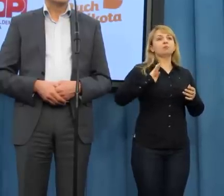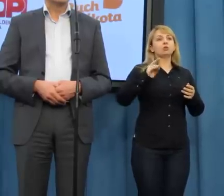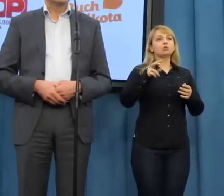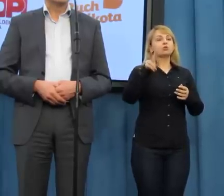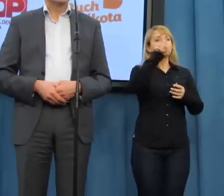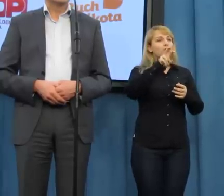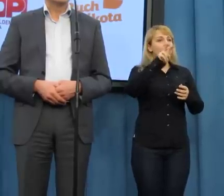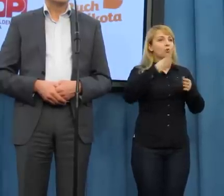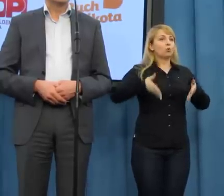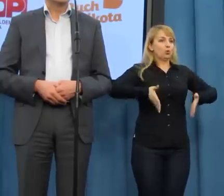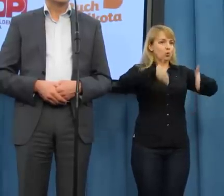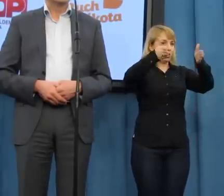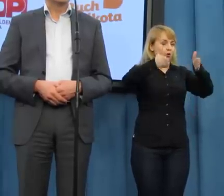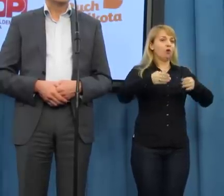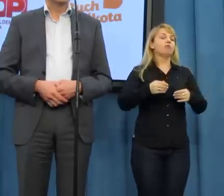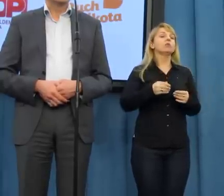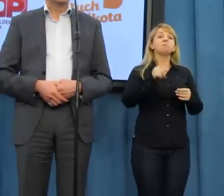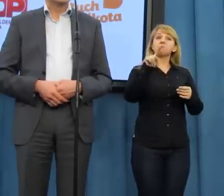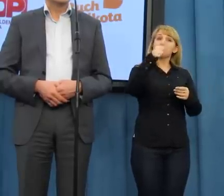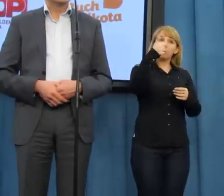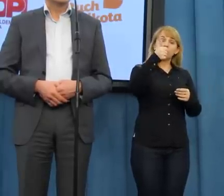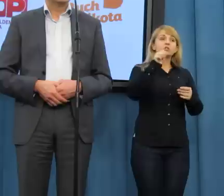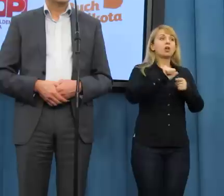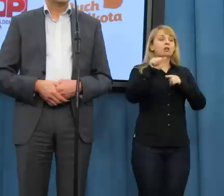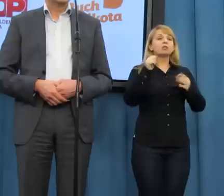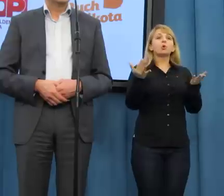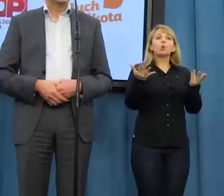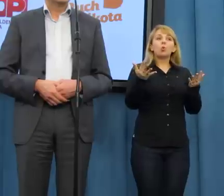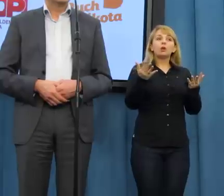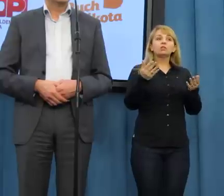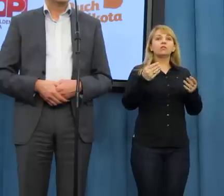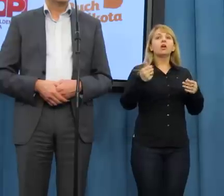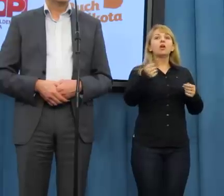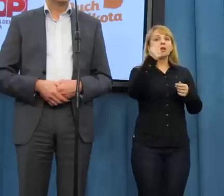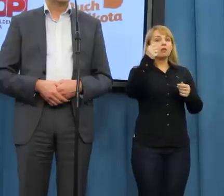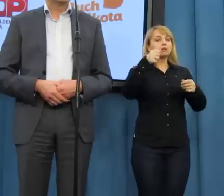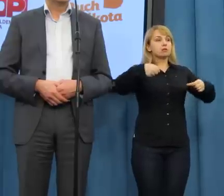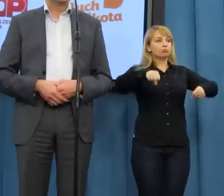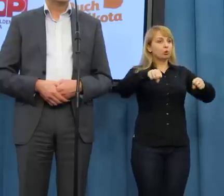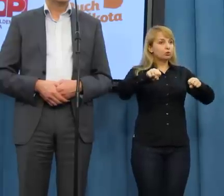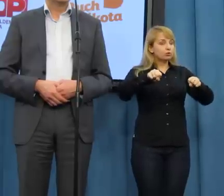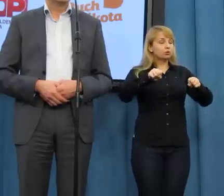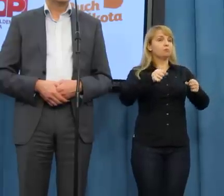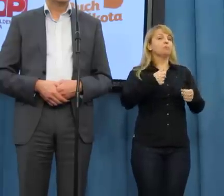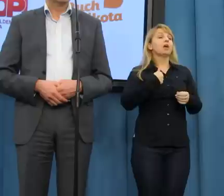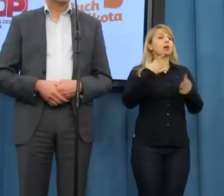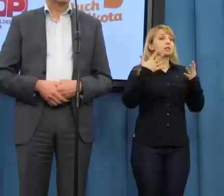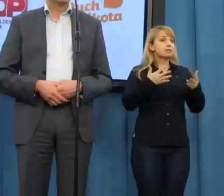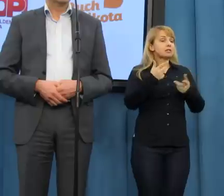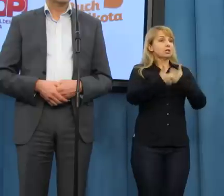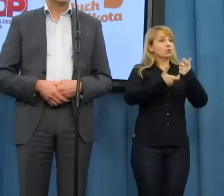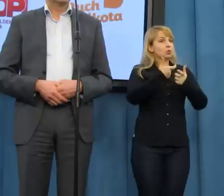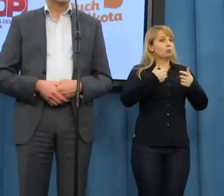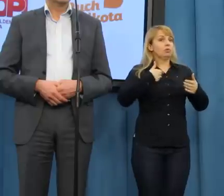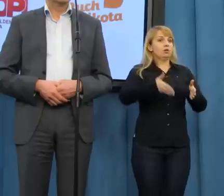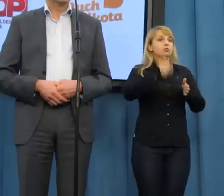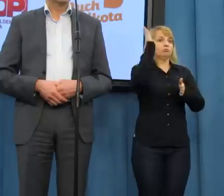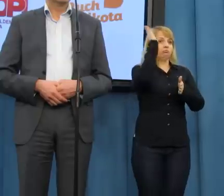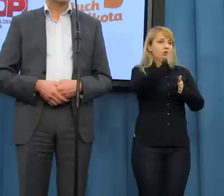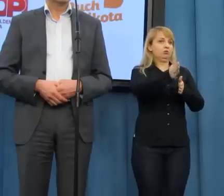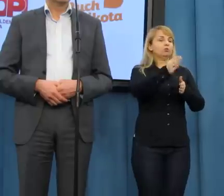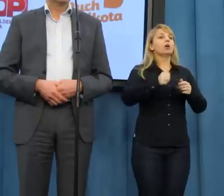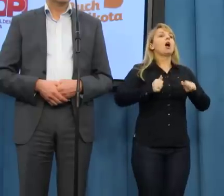m.in. ułatwienia dla motocyklistów. Nie ukrywam, że nasz kierunek to jest większa